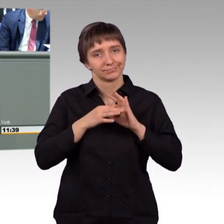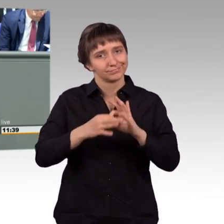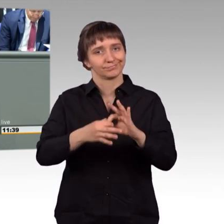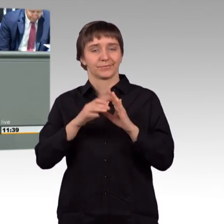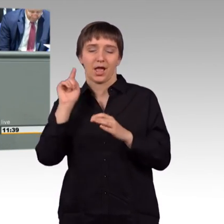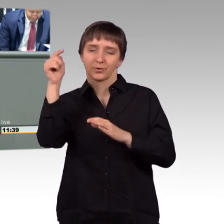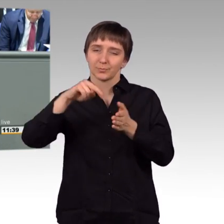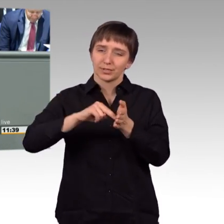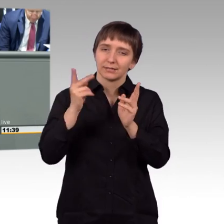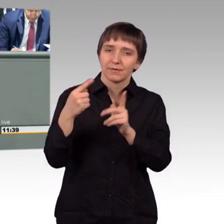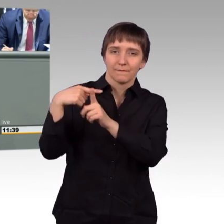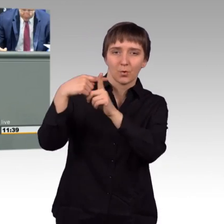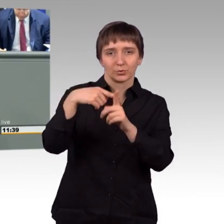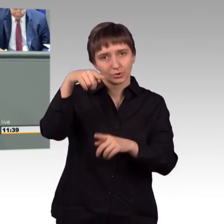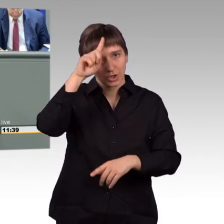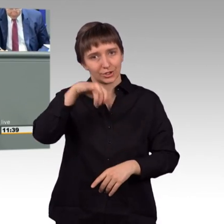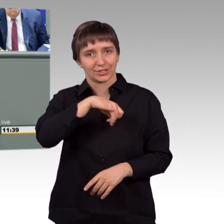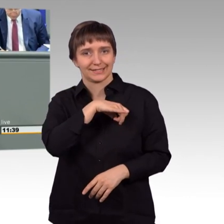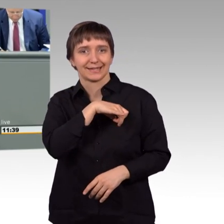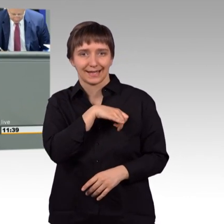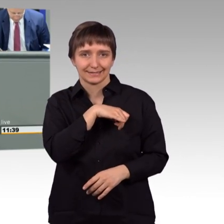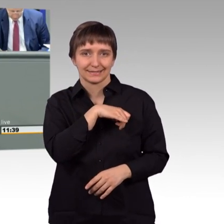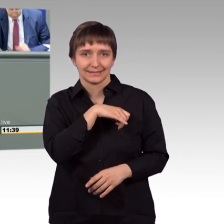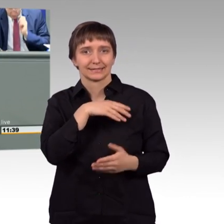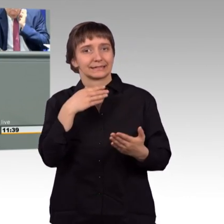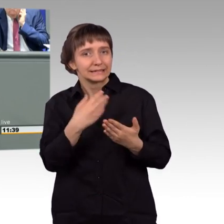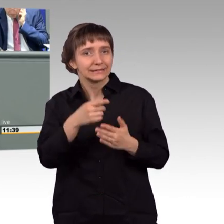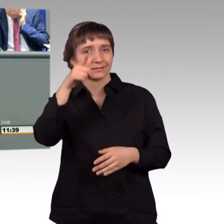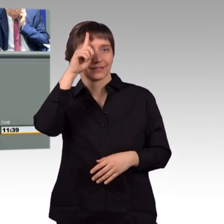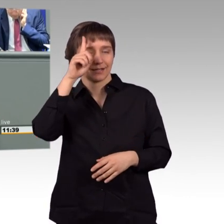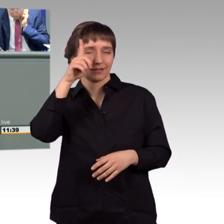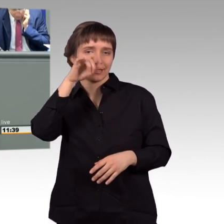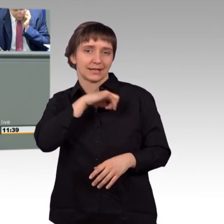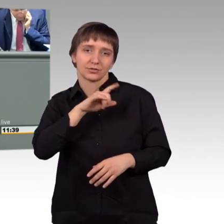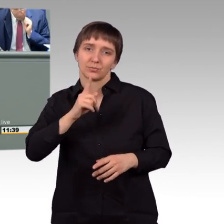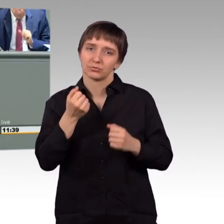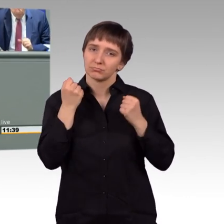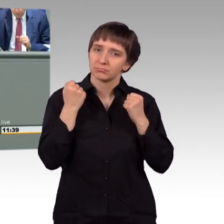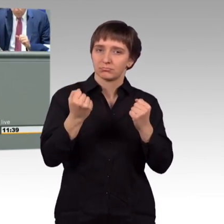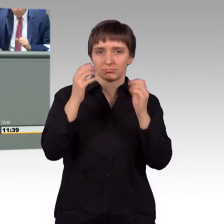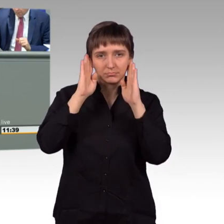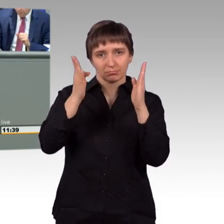Mittelpunkt stellt. Und diese Interessen glaubwürdig und nachhaltig verfolgt.